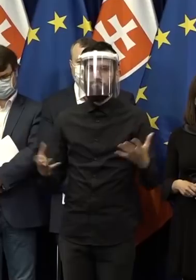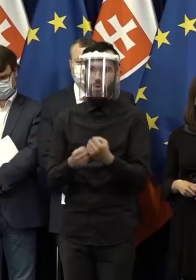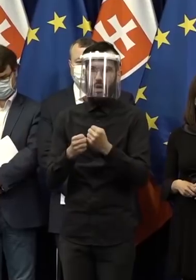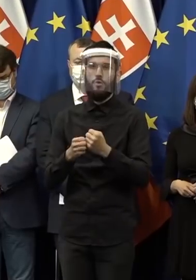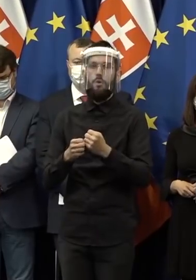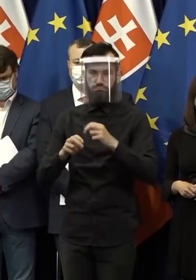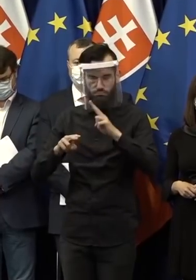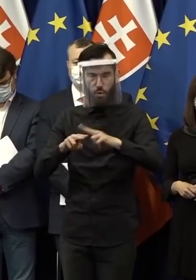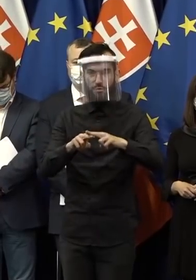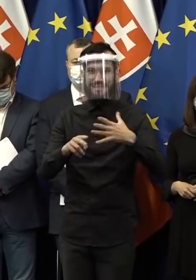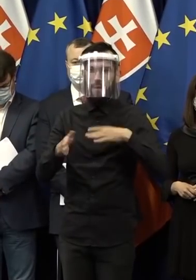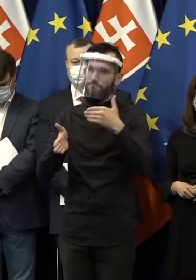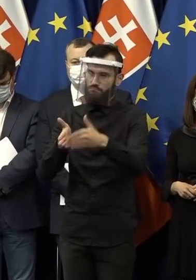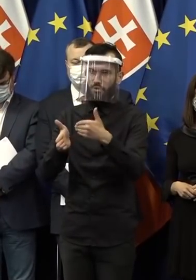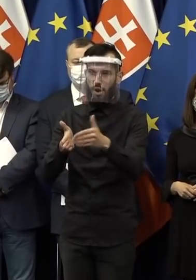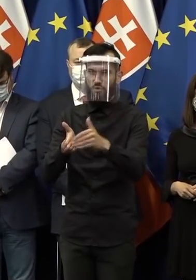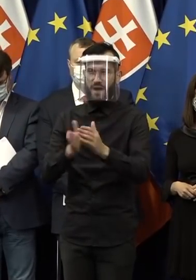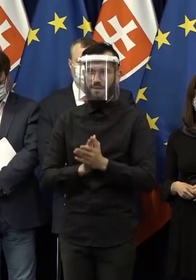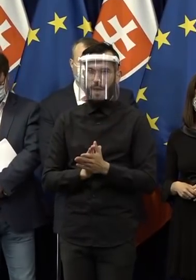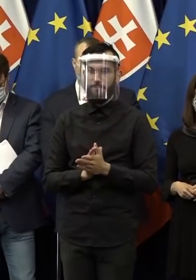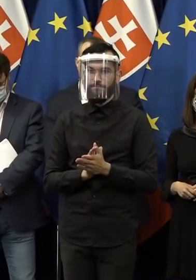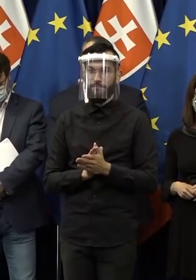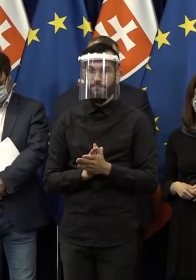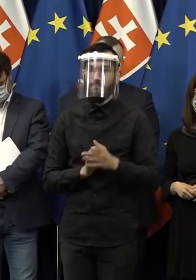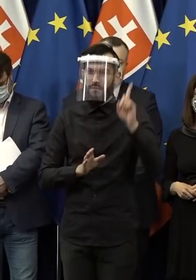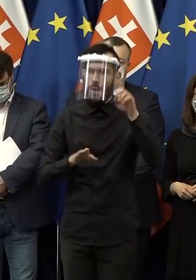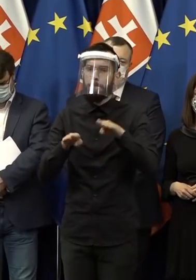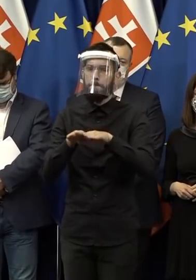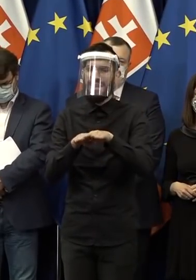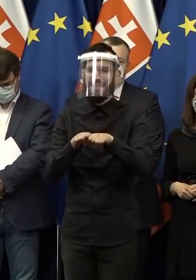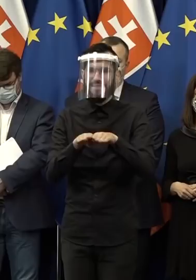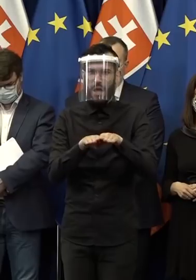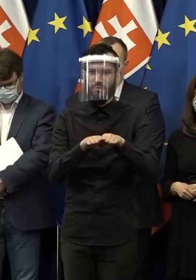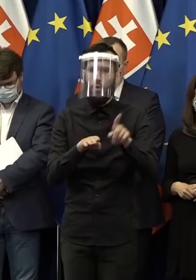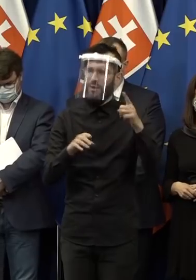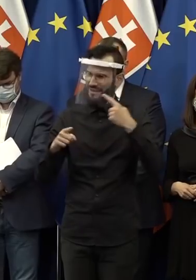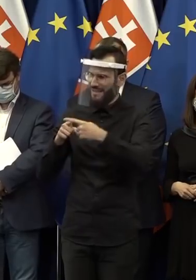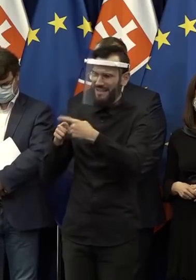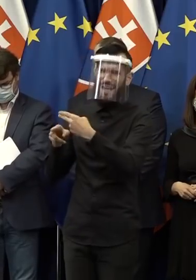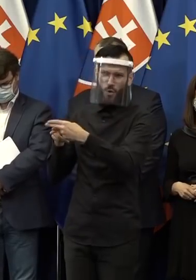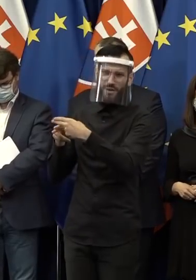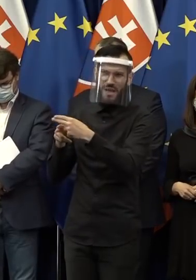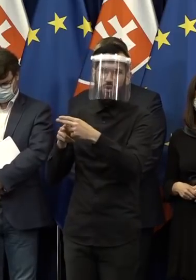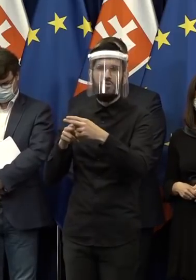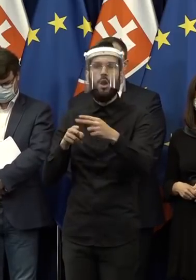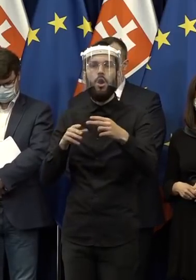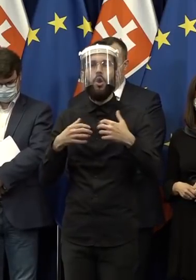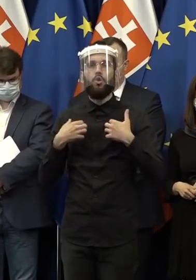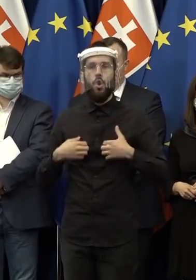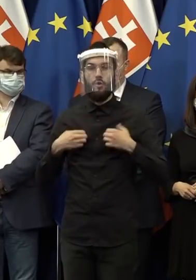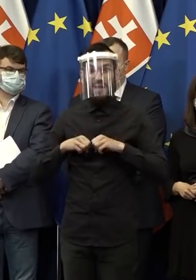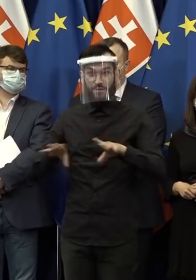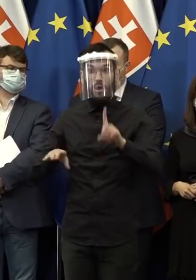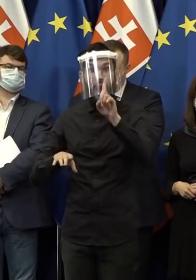budeme ďalej v tomto pokračovať. Čiže napriek tomu, že ministri sa venujú koronakríze, v jednotlivých rezortoch už